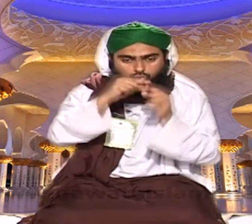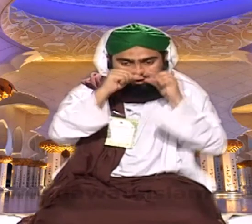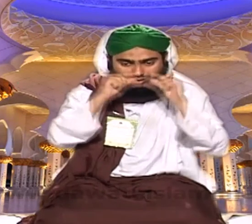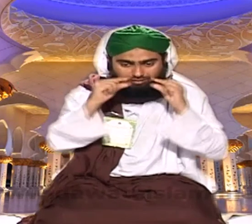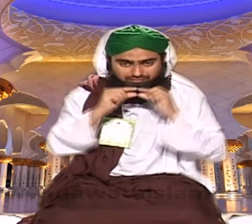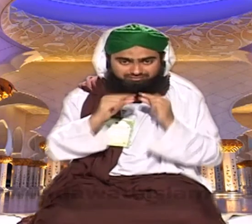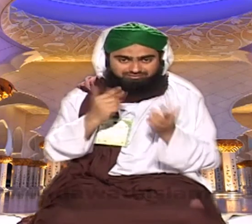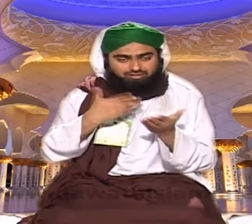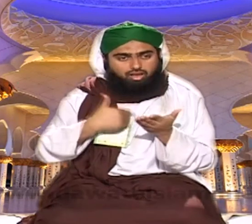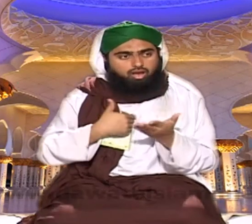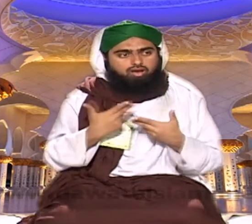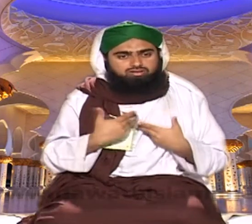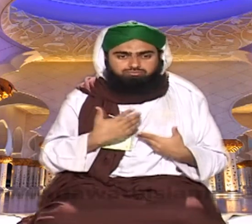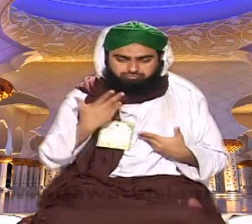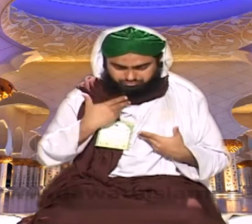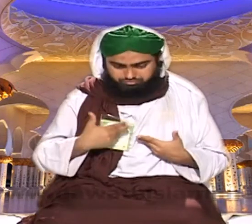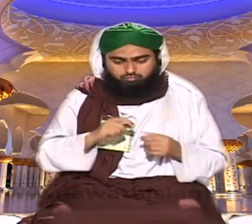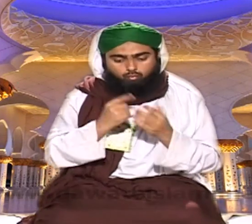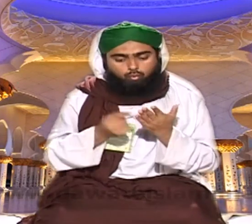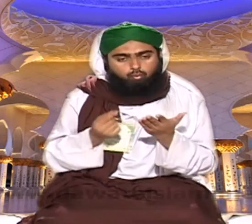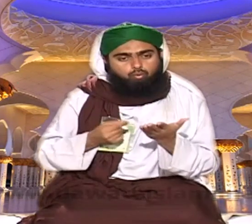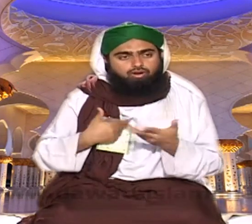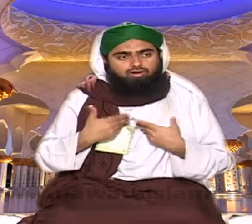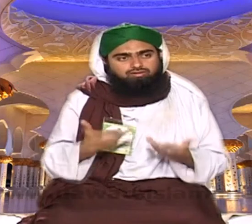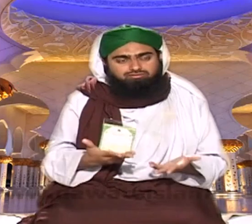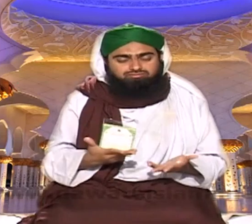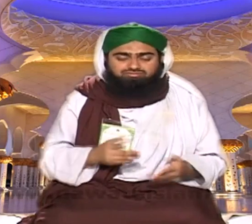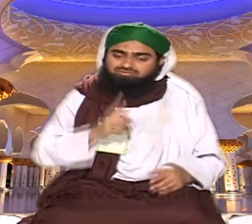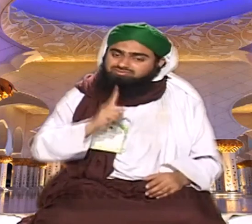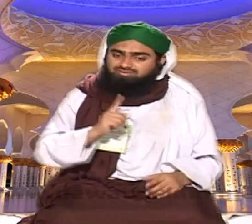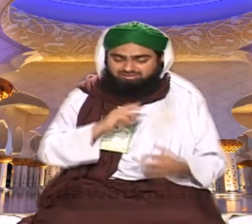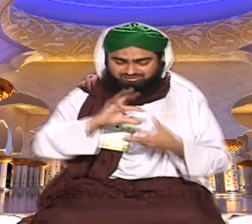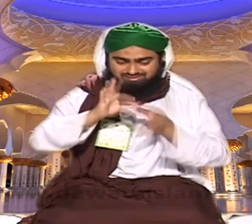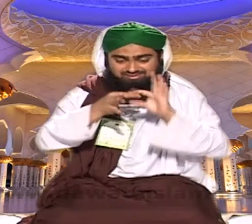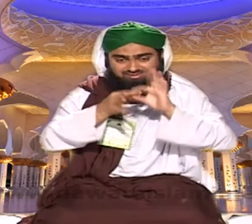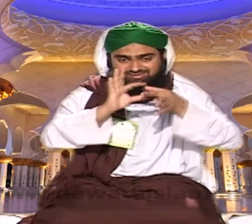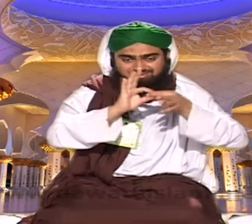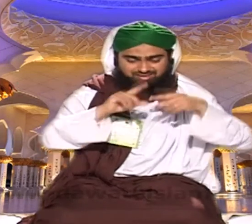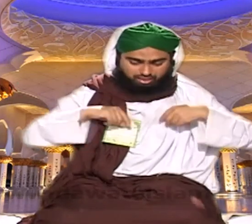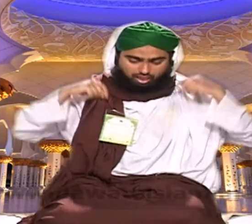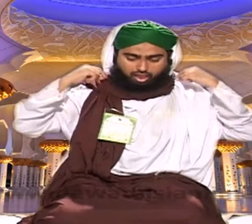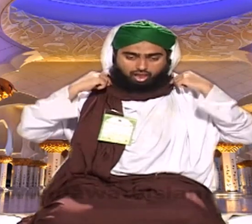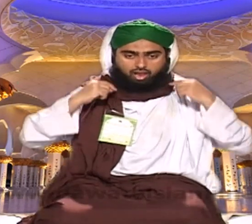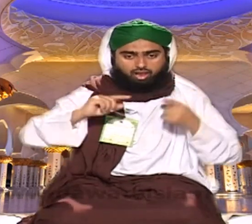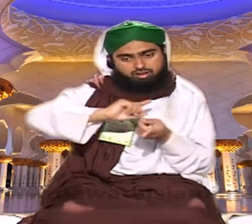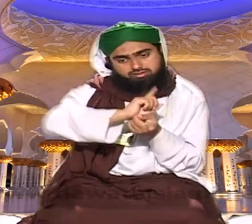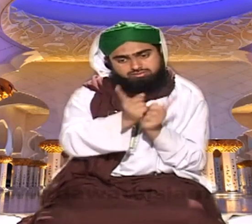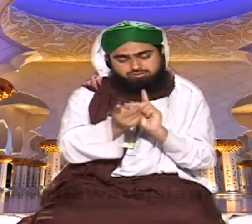تھوڑی پہنائے لوکیٹ جو ہے زنجیر یہ یاد رکھئے مرنے کے بعد آگ بن جائے گی پورا خطرہ یہ